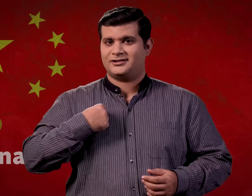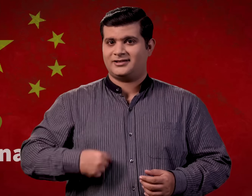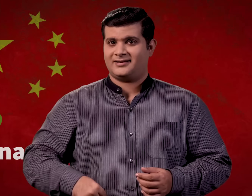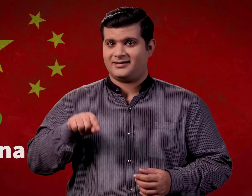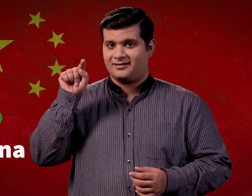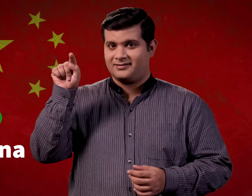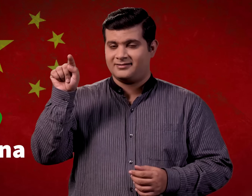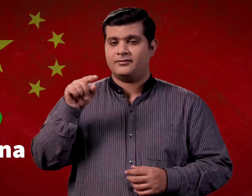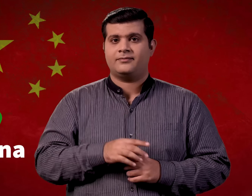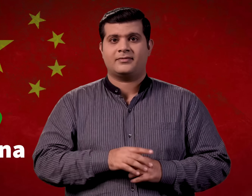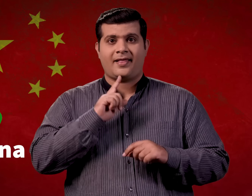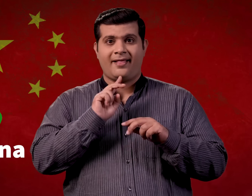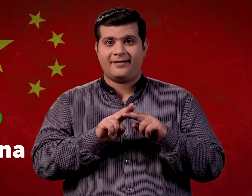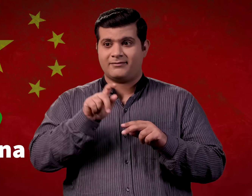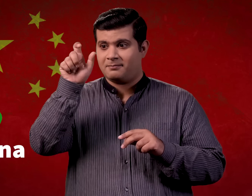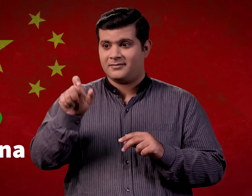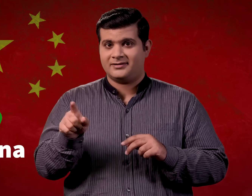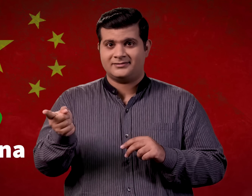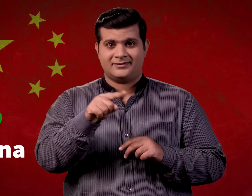चीन में रेब की सजा मौत है